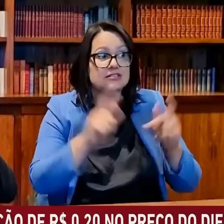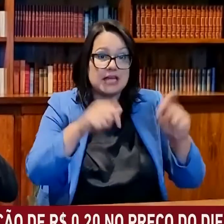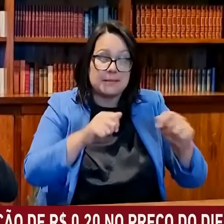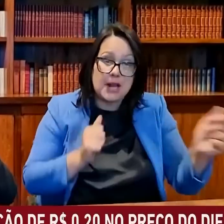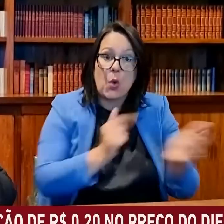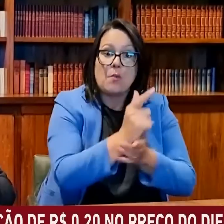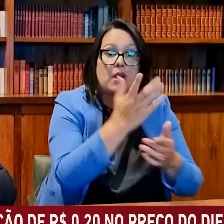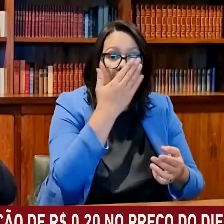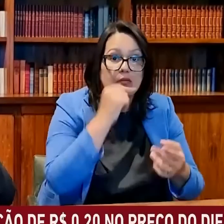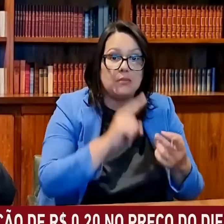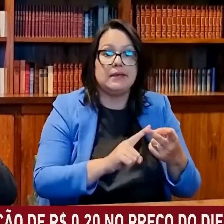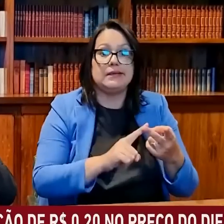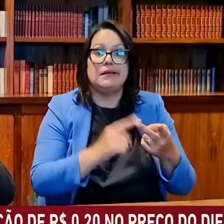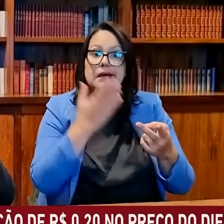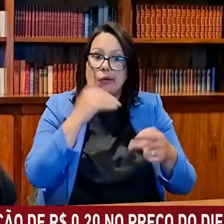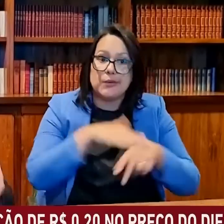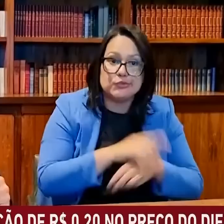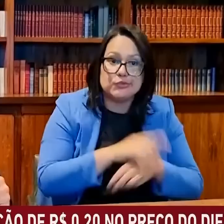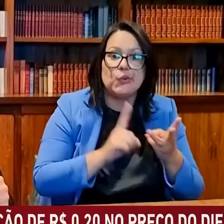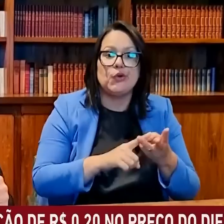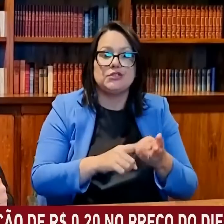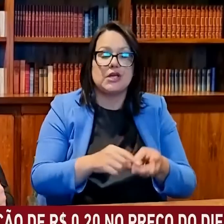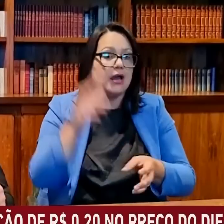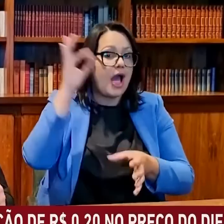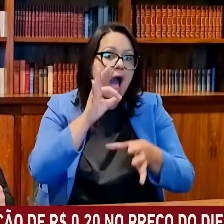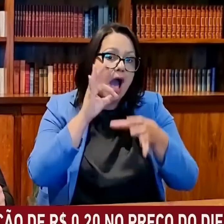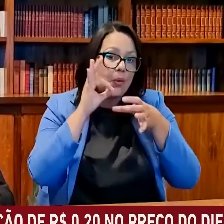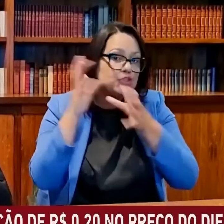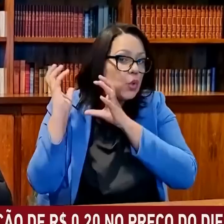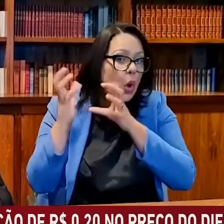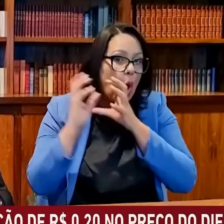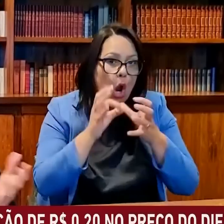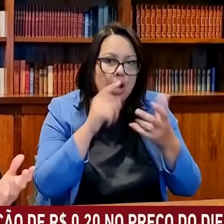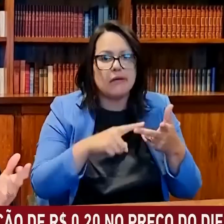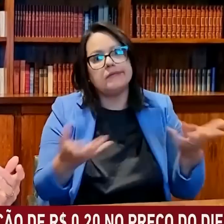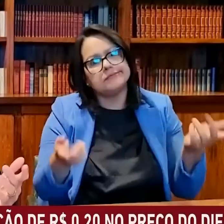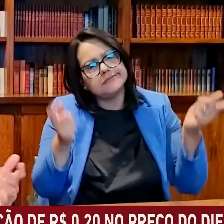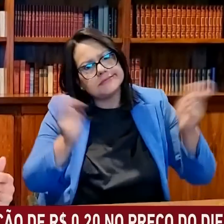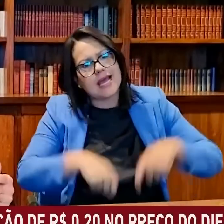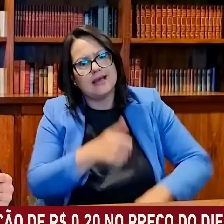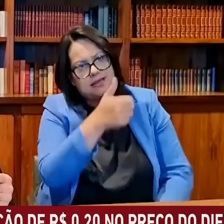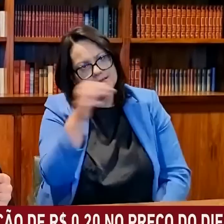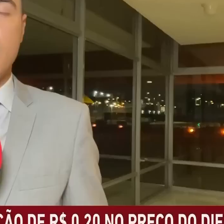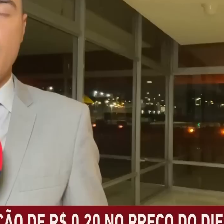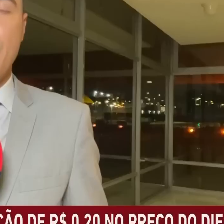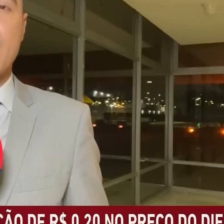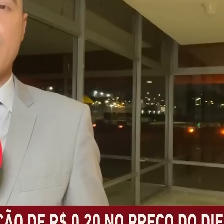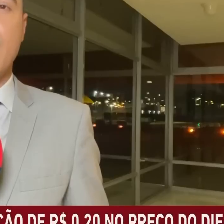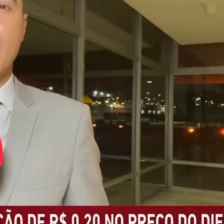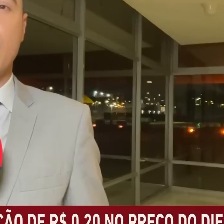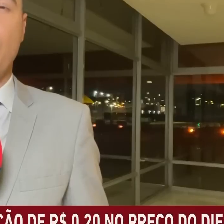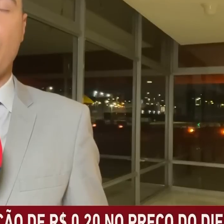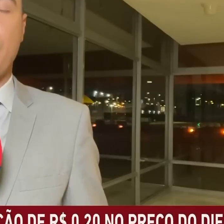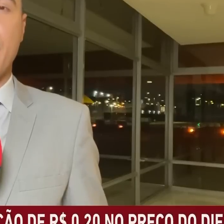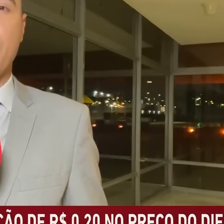tomar água de fogo na pista, pô. mesmo? Dá pra fazer R$ 100, dinheiro pra caramba, pô. De